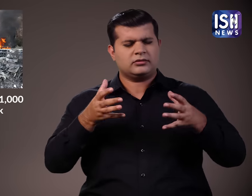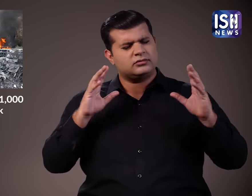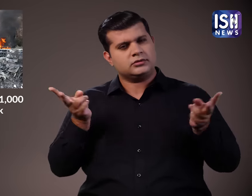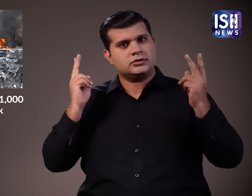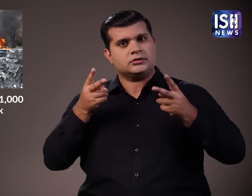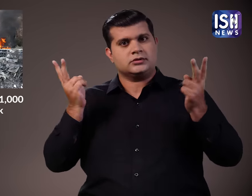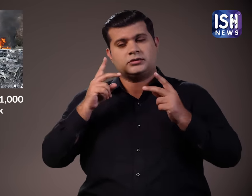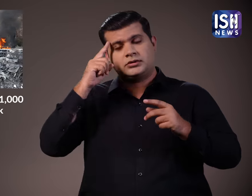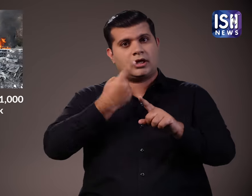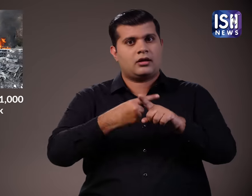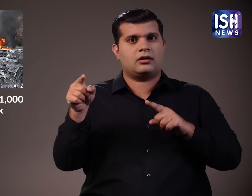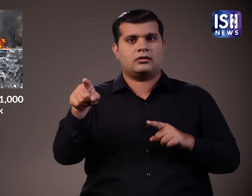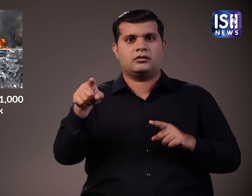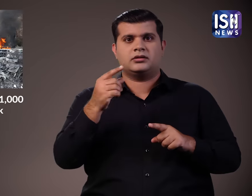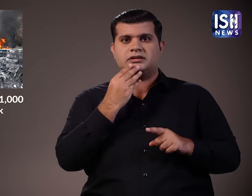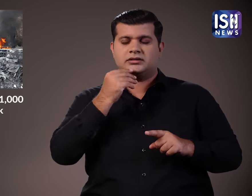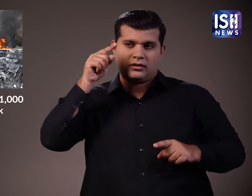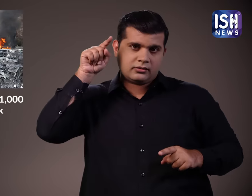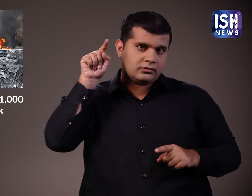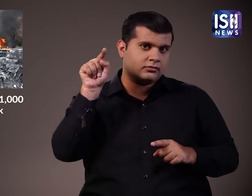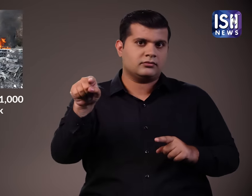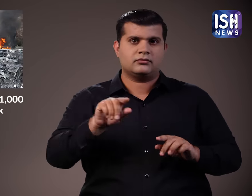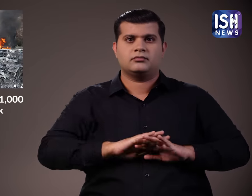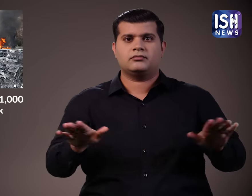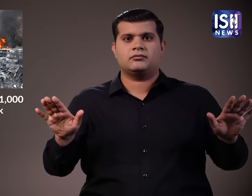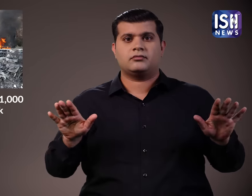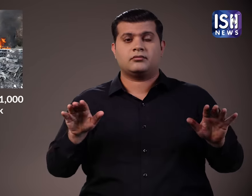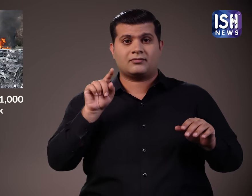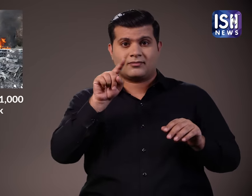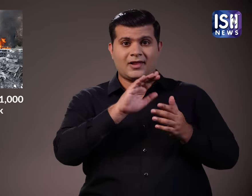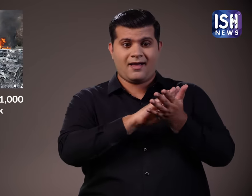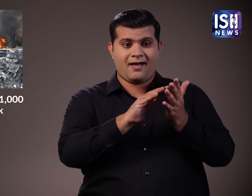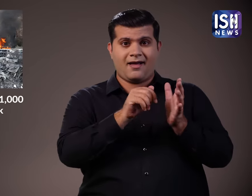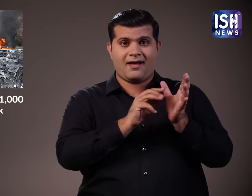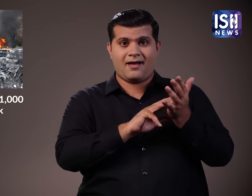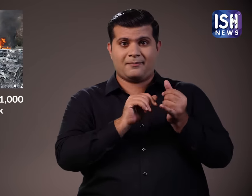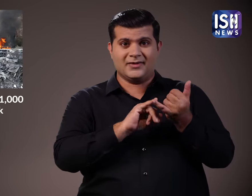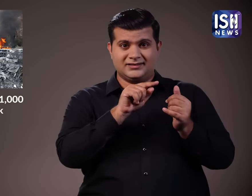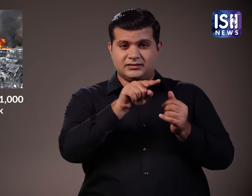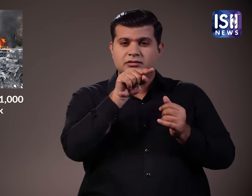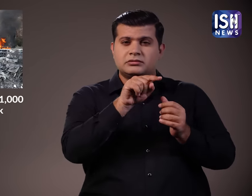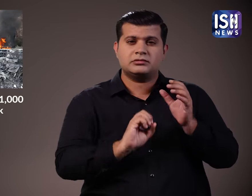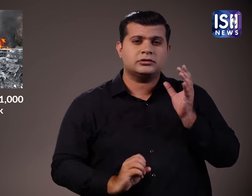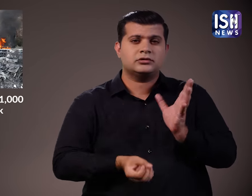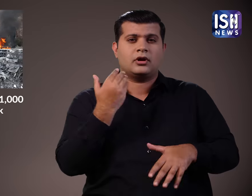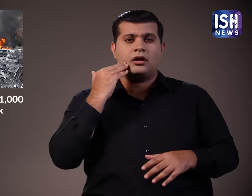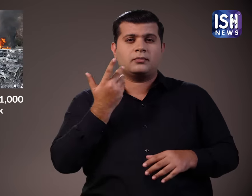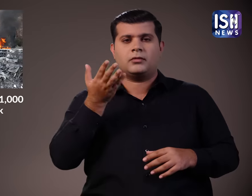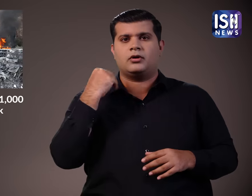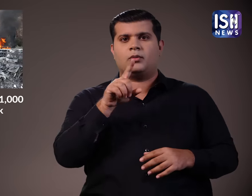हैं। हमास की शुरुवात साल 1987